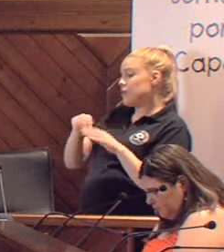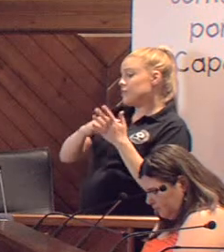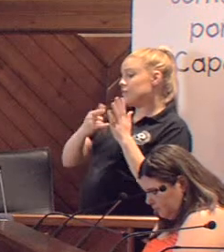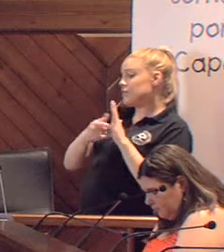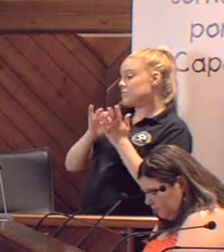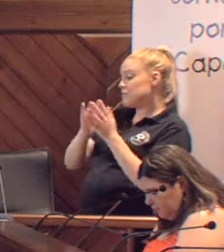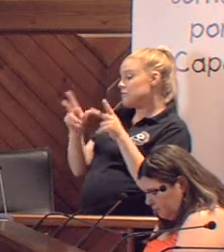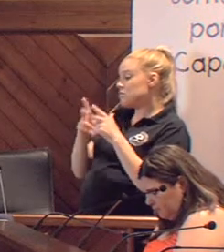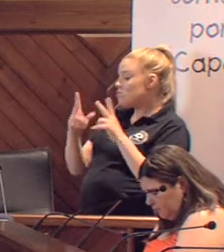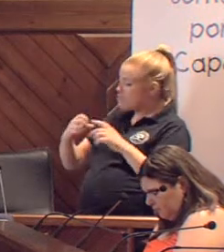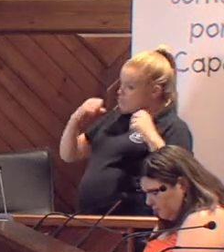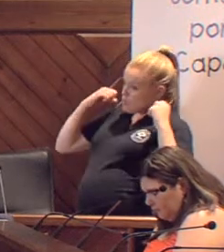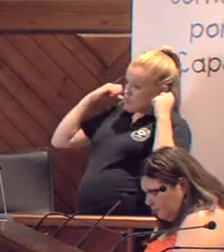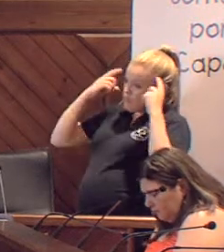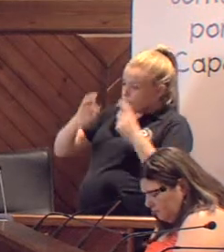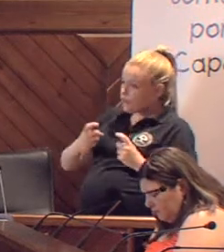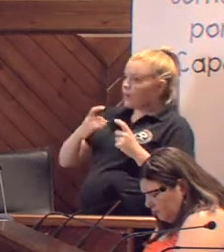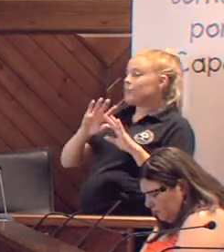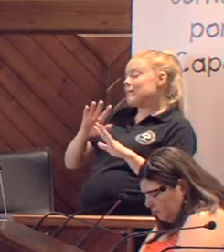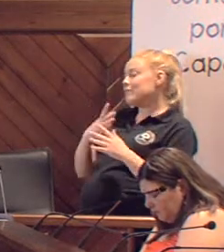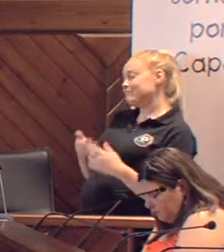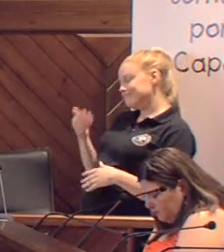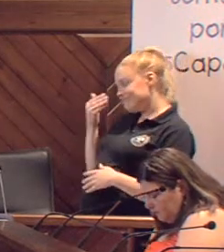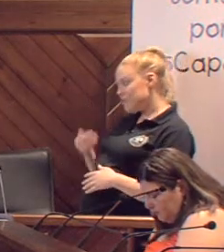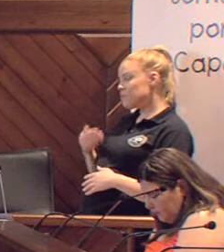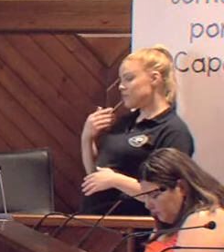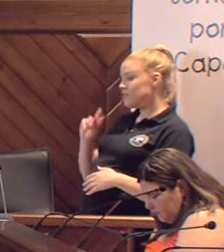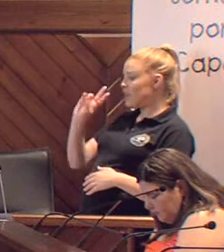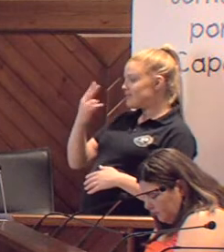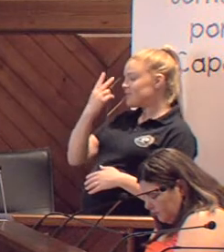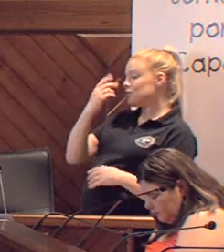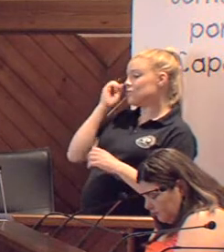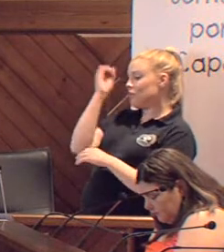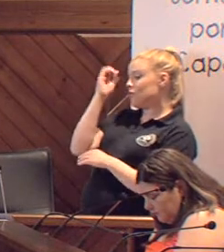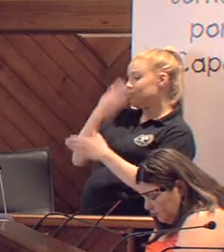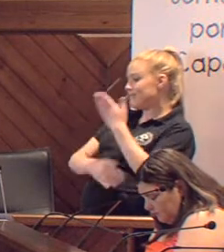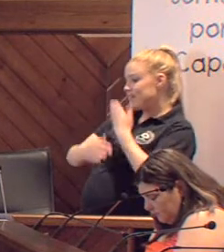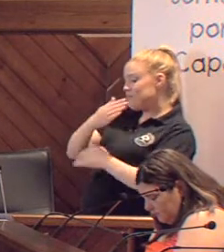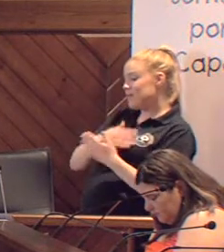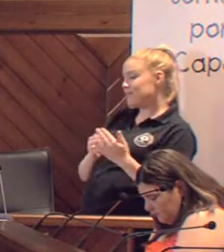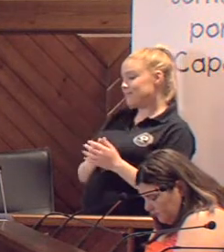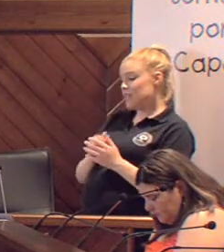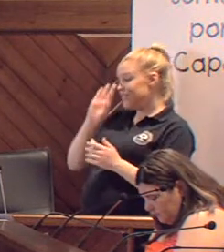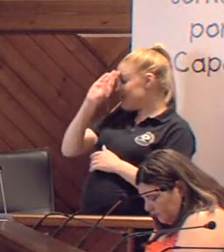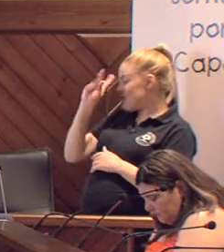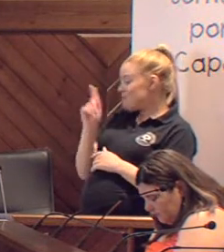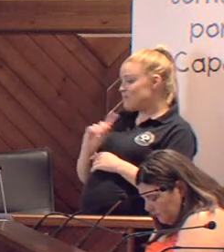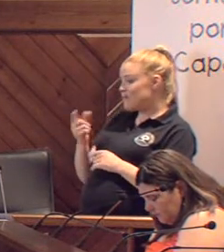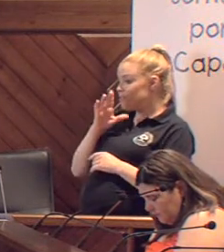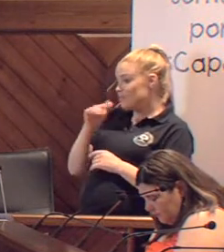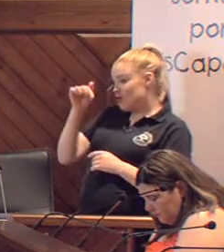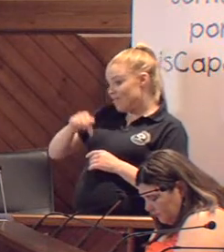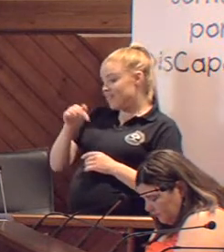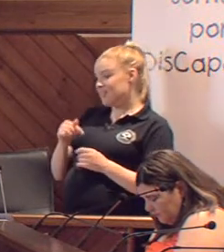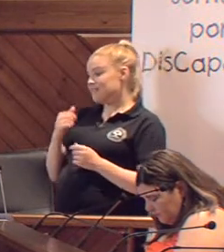que habéis hecho un esfuerzo importante, pero creo que merece la pena la segunda jornada de la discapacidad. Y que no se nos olvide el lema por el que estamos